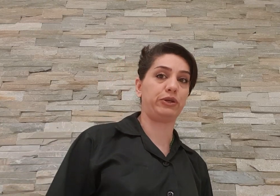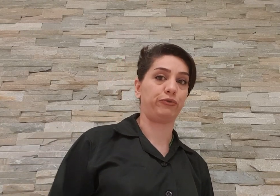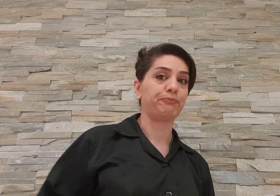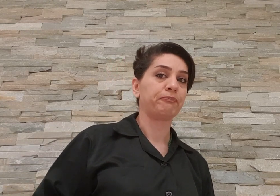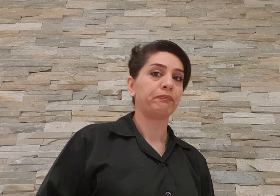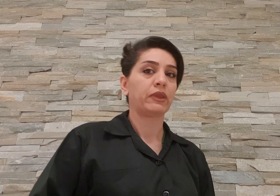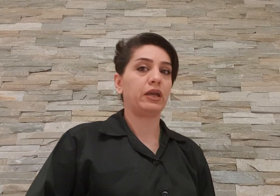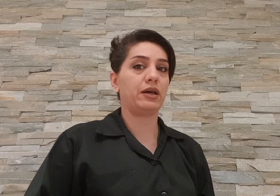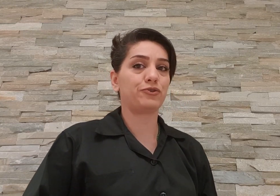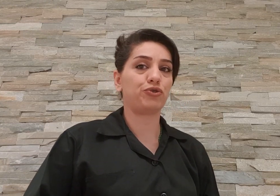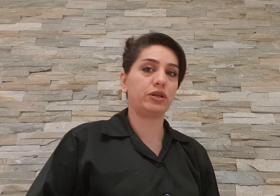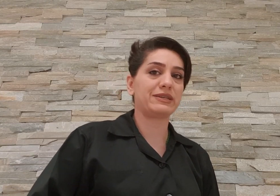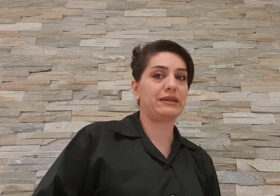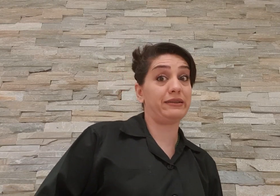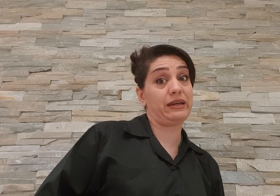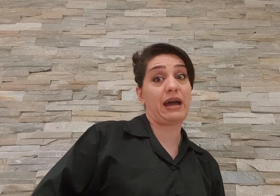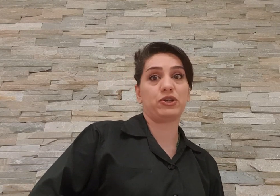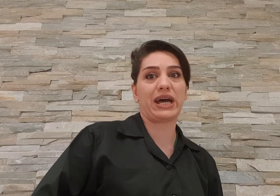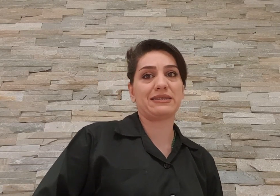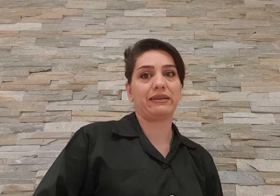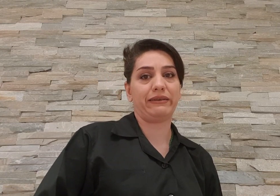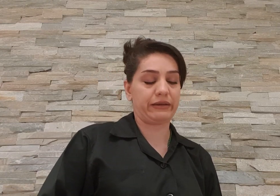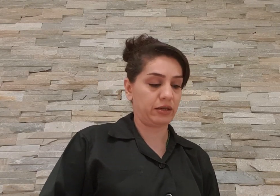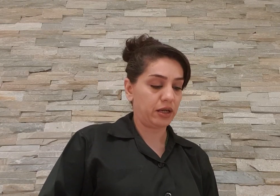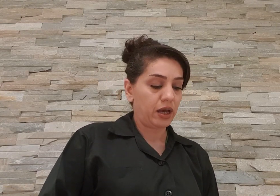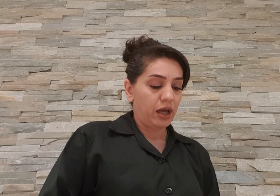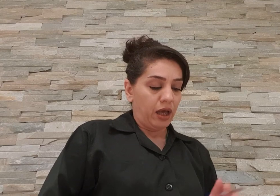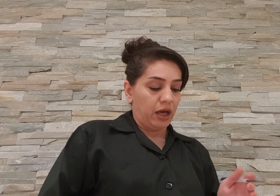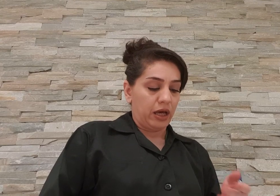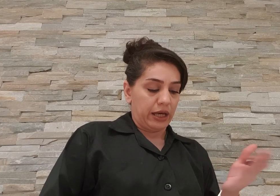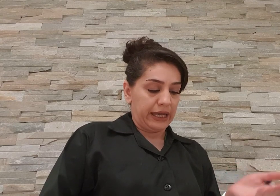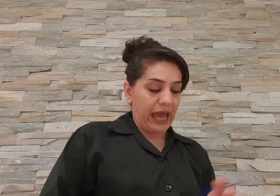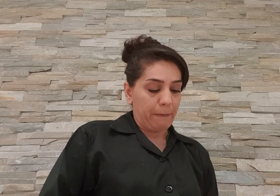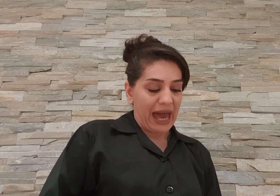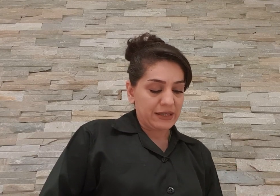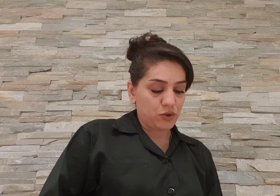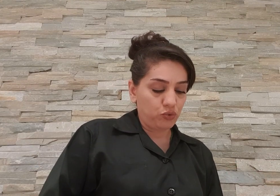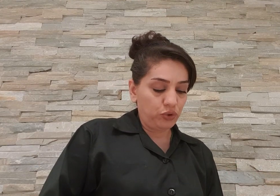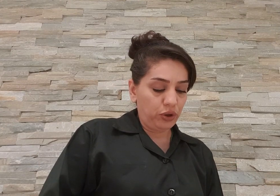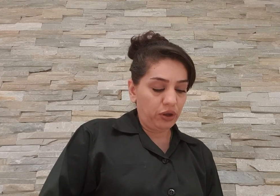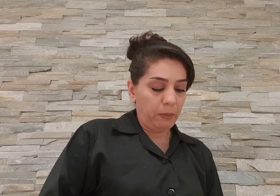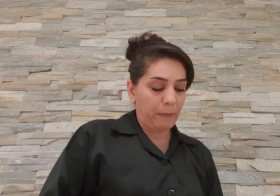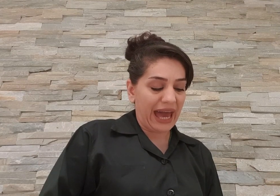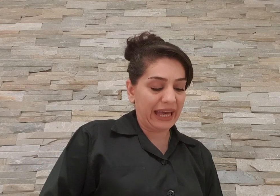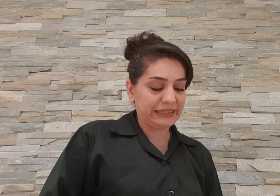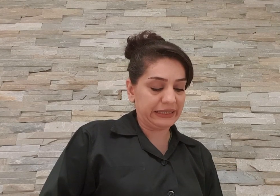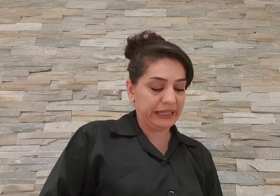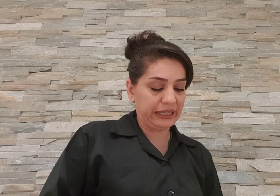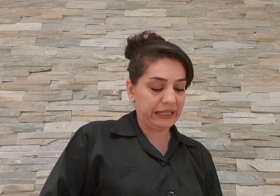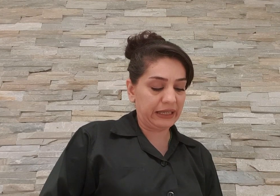بیرون چون اینا مثلا دیگه همه جا هستن دیگه این هم از اونو بعد دیگه